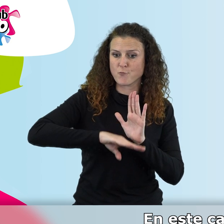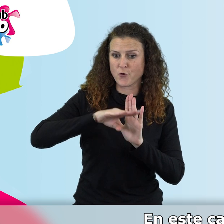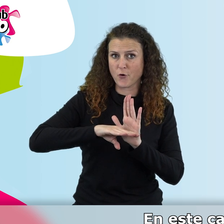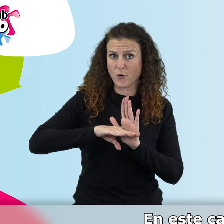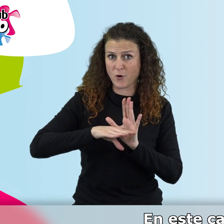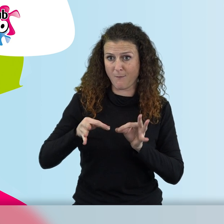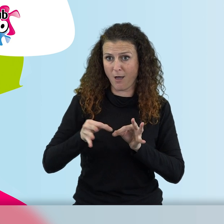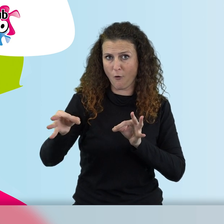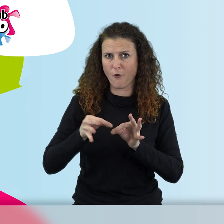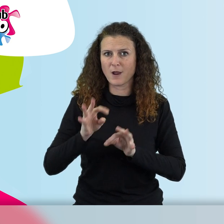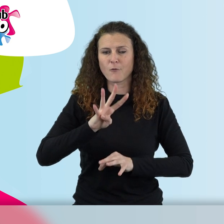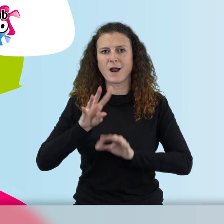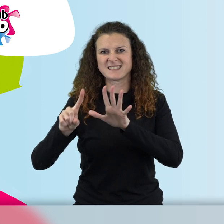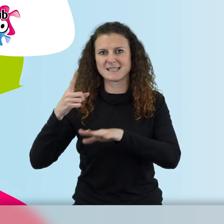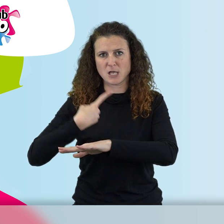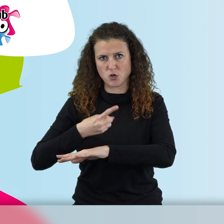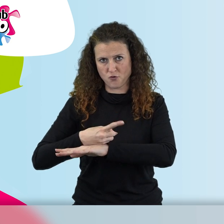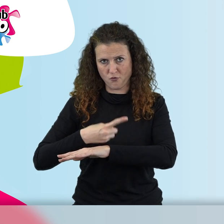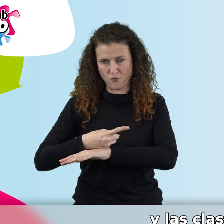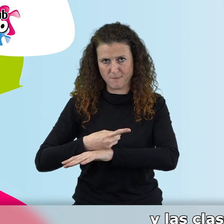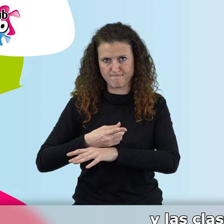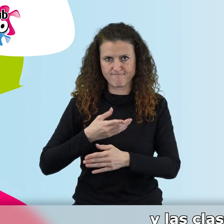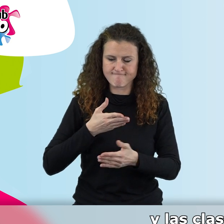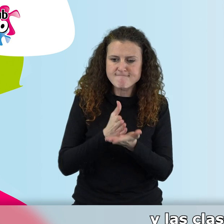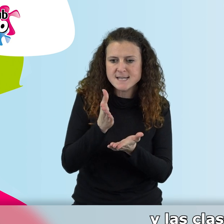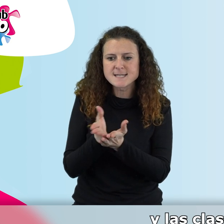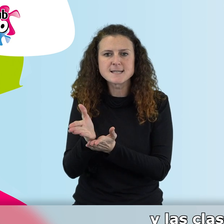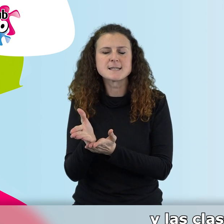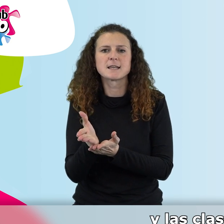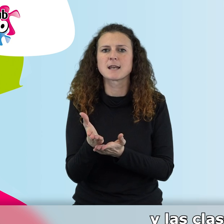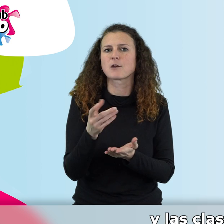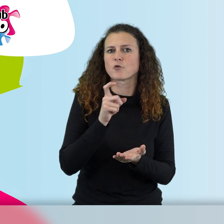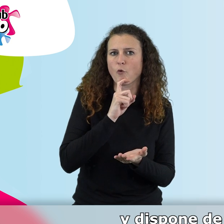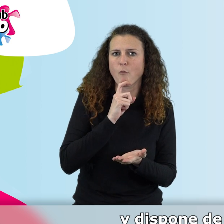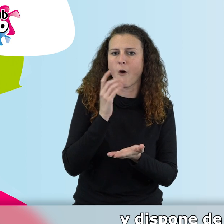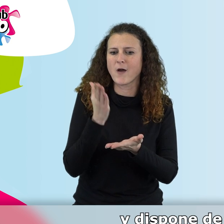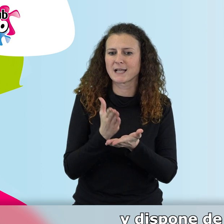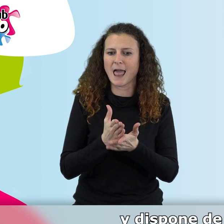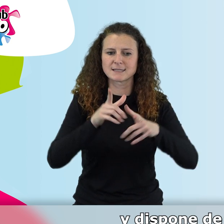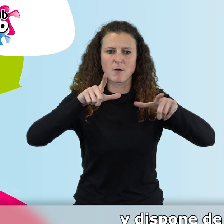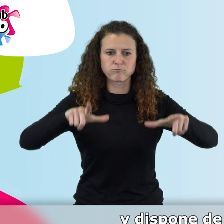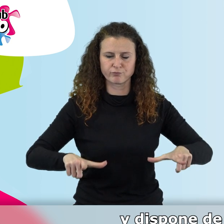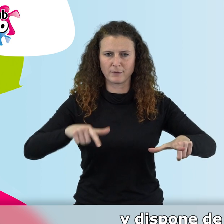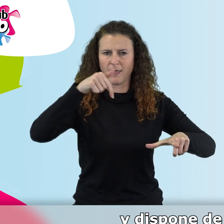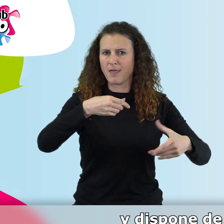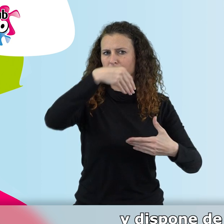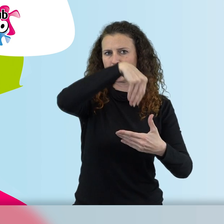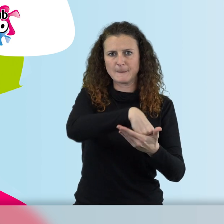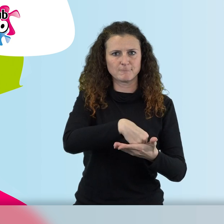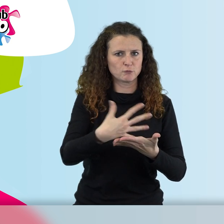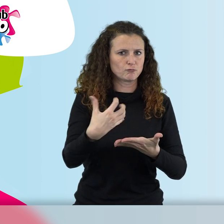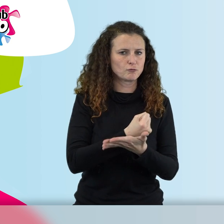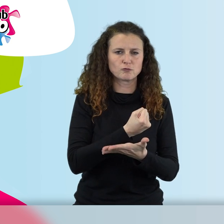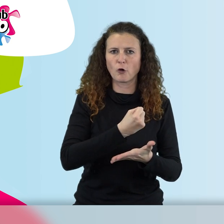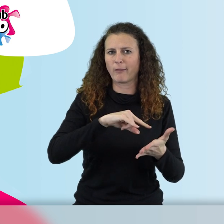de 46 horas. Se imparte un itinerario y las clases se desarrollan en un aula que dispone de todos los medios telemáticos